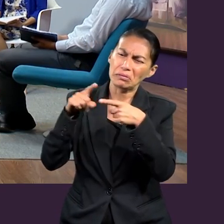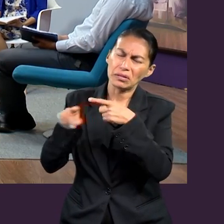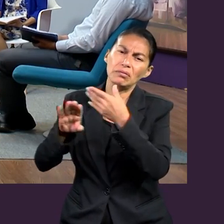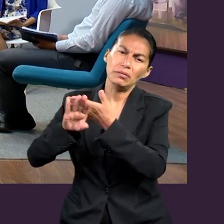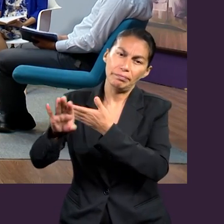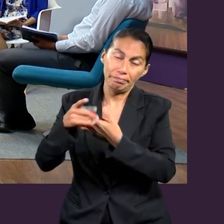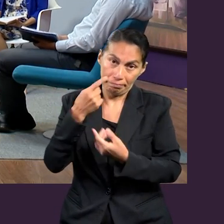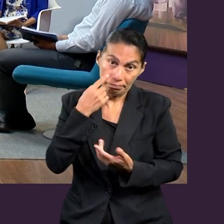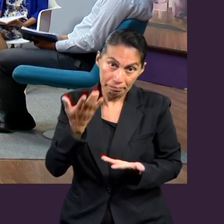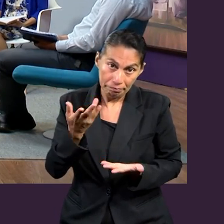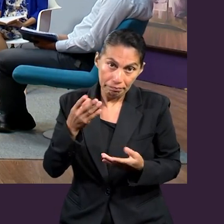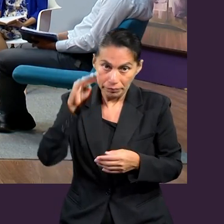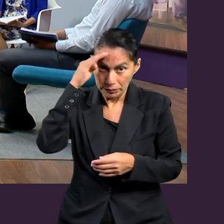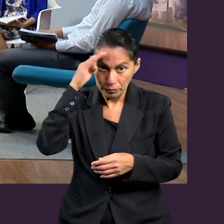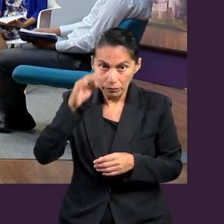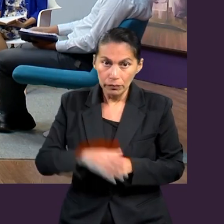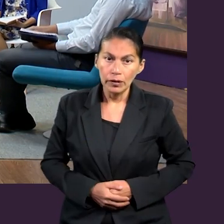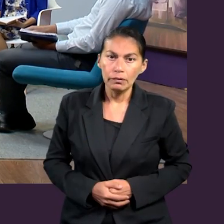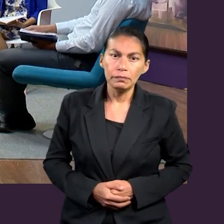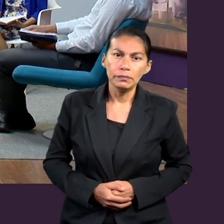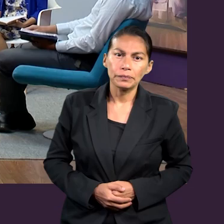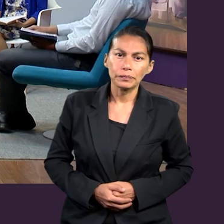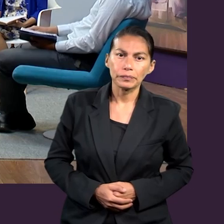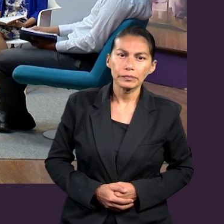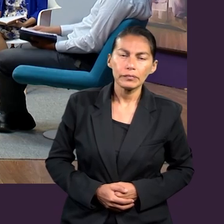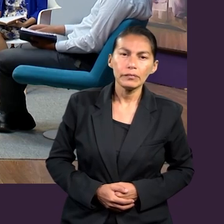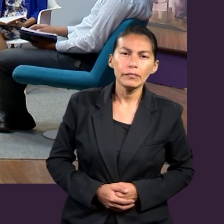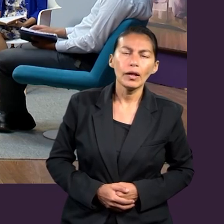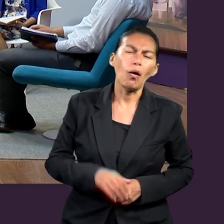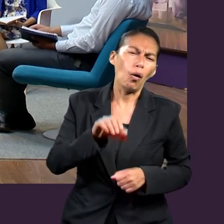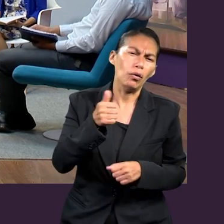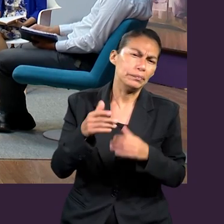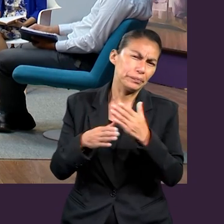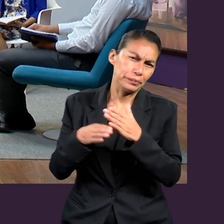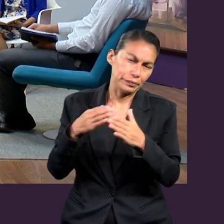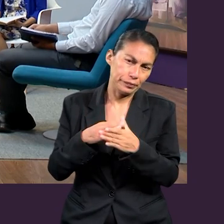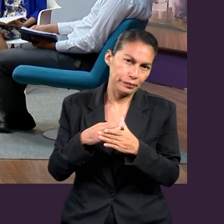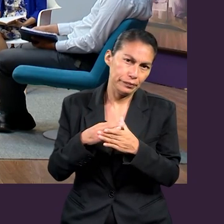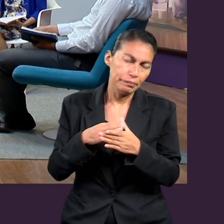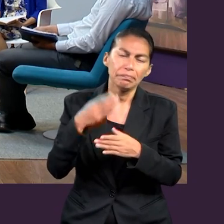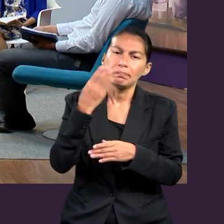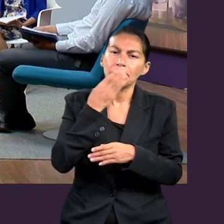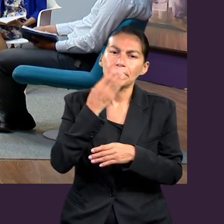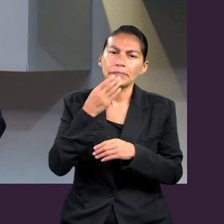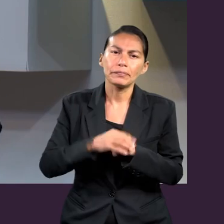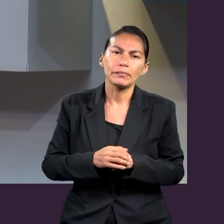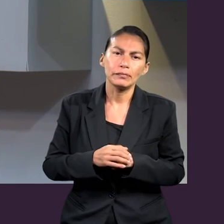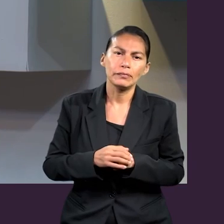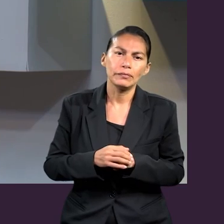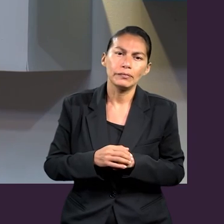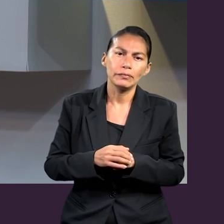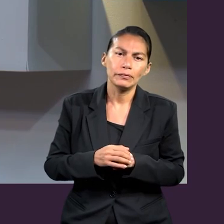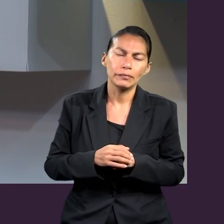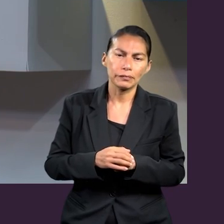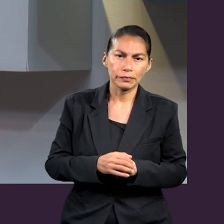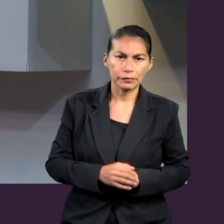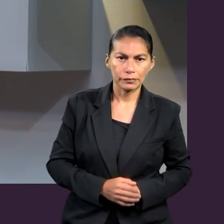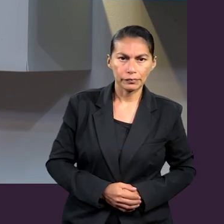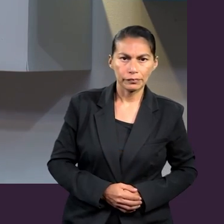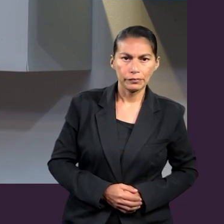evitarían en nuestra iglesia. ¿Les parece que sí? Ahora, otro detalle que me gusta. ¿Por qué no vemos a Efesios? Si quieren abrir y